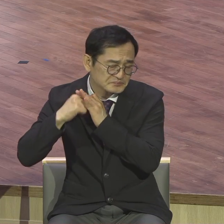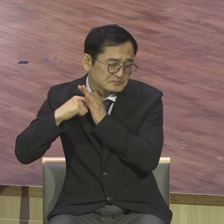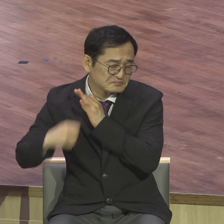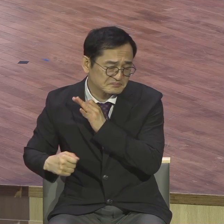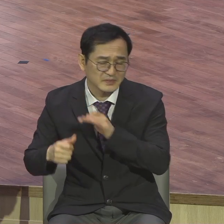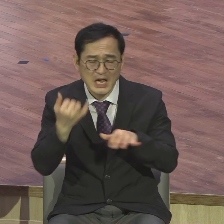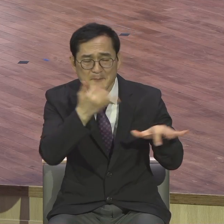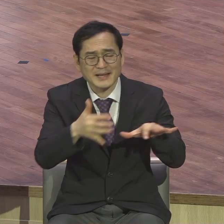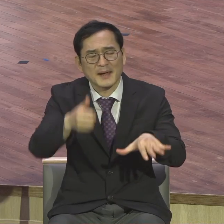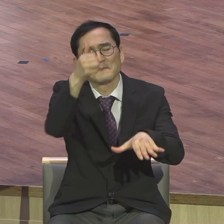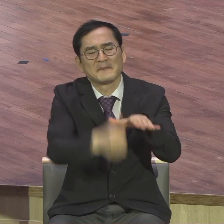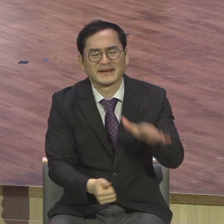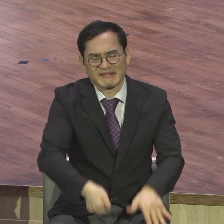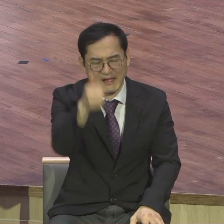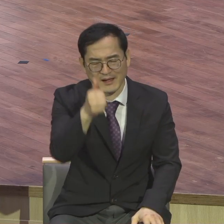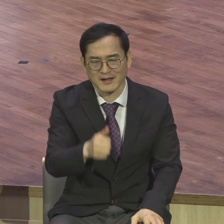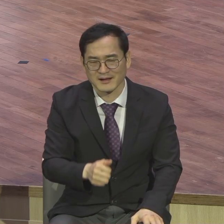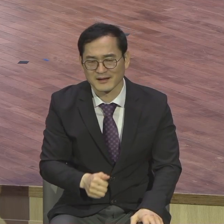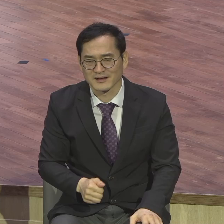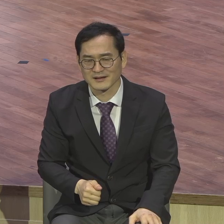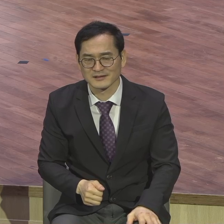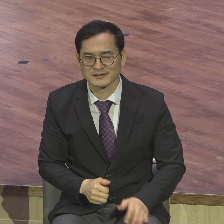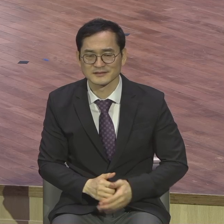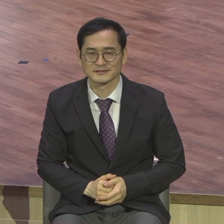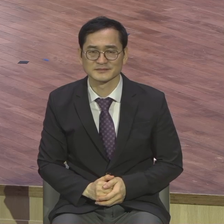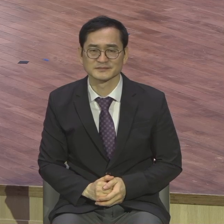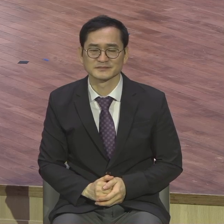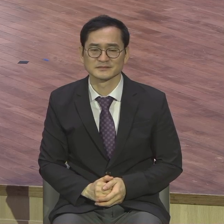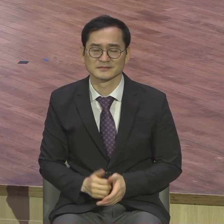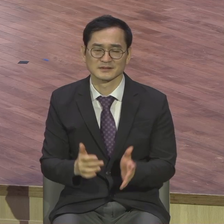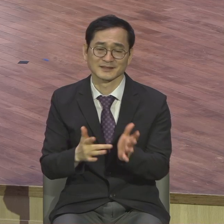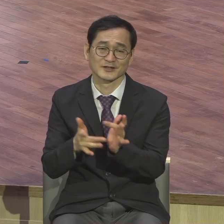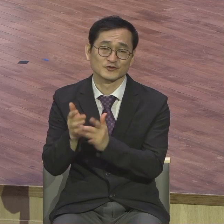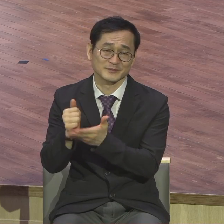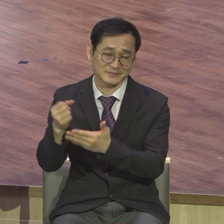시체가 올라와야 장례식을 하지 예수님 말씀이요 아시겠어요